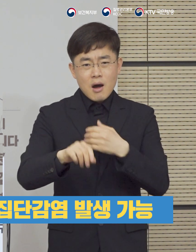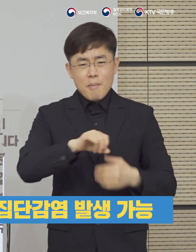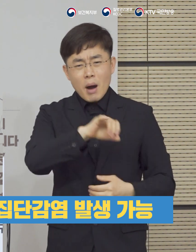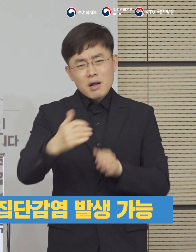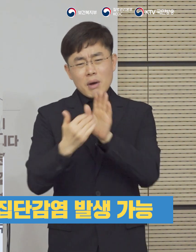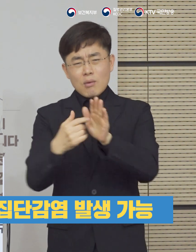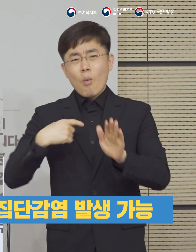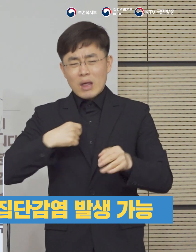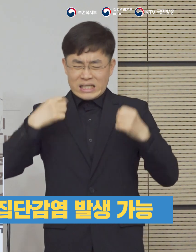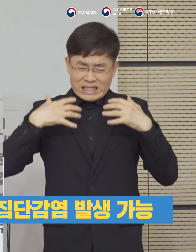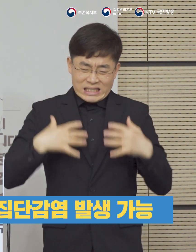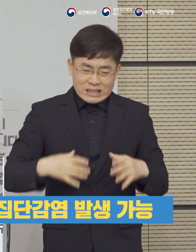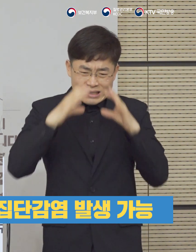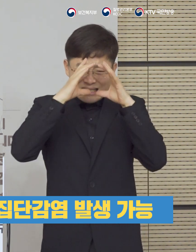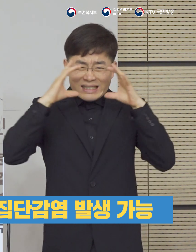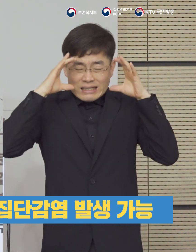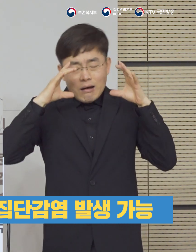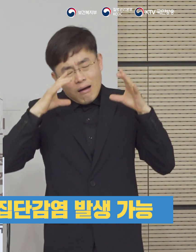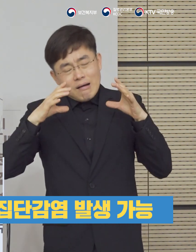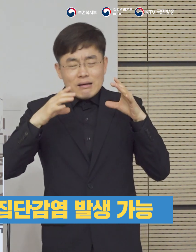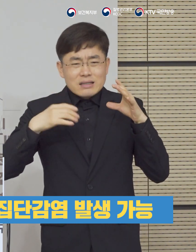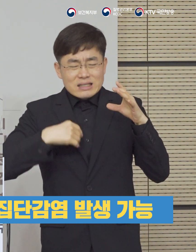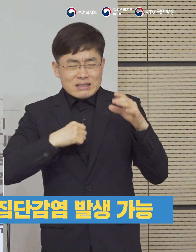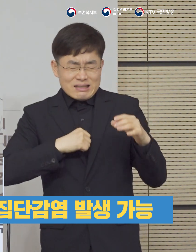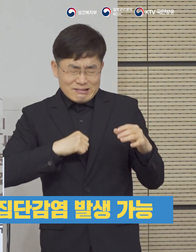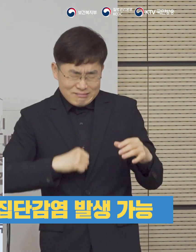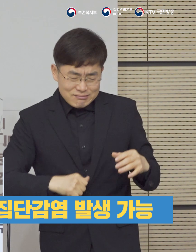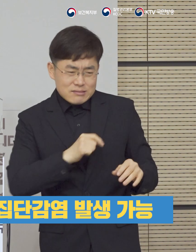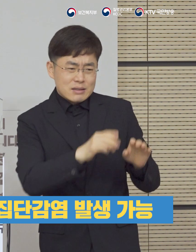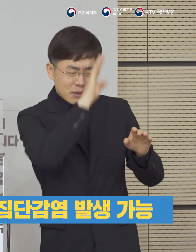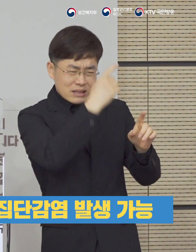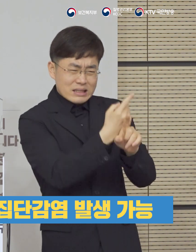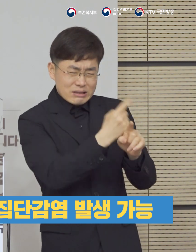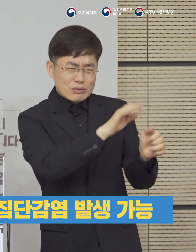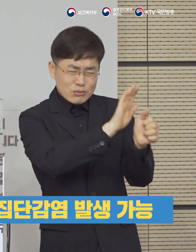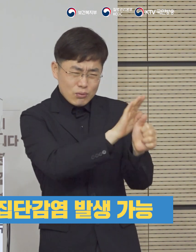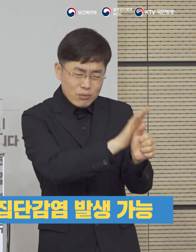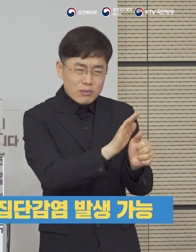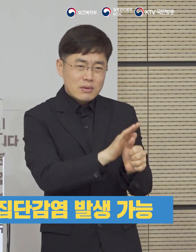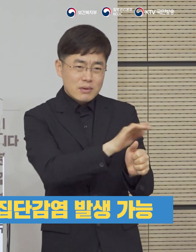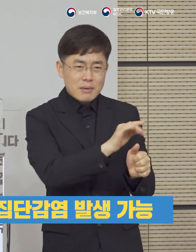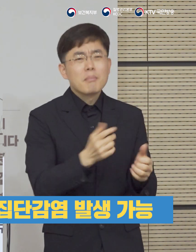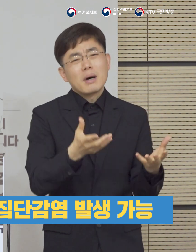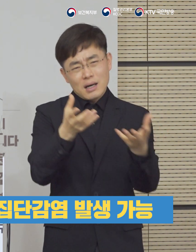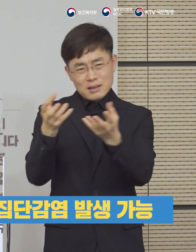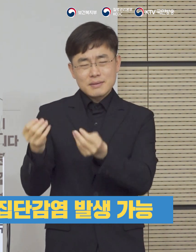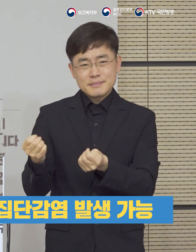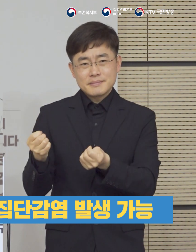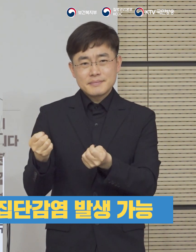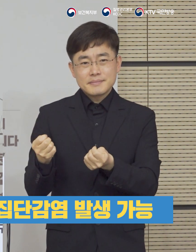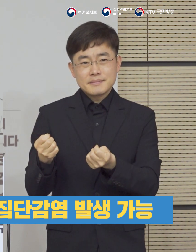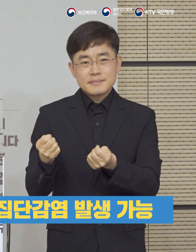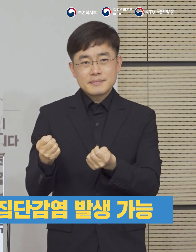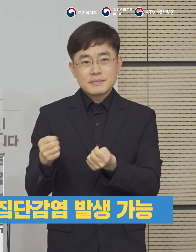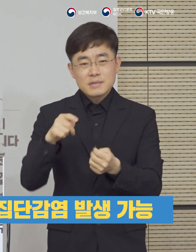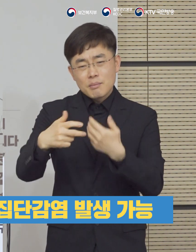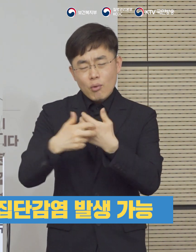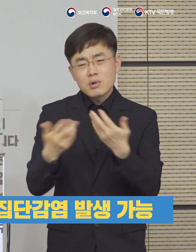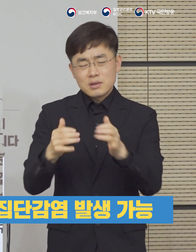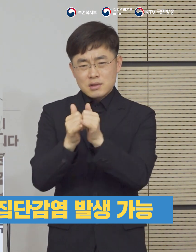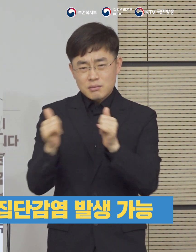불편한 방역 용구를 착용하고 감염 위험을 감수하면서 환자의 진단과 치료를 위해